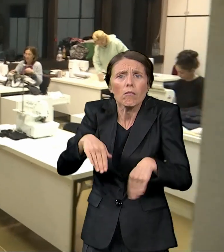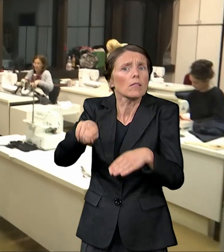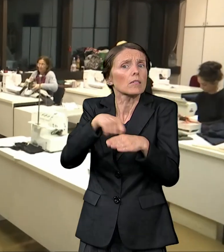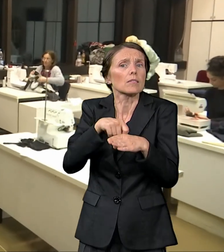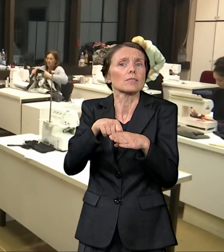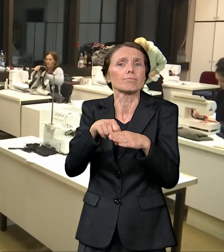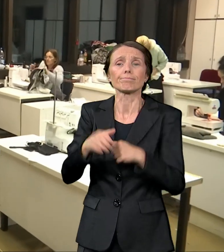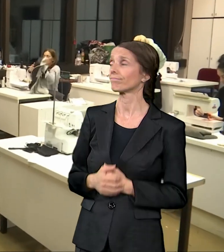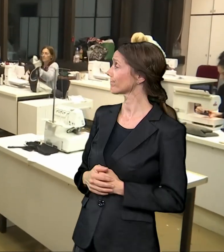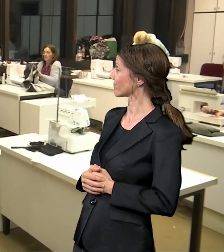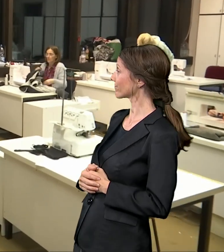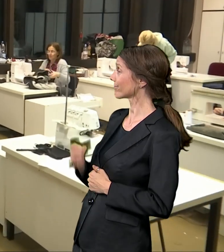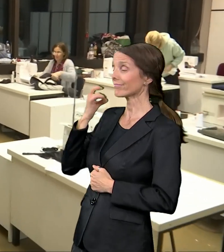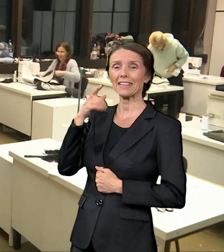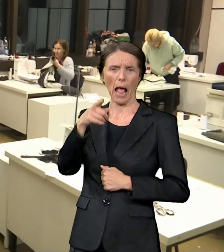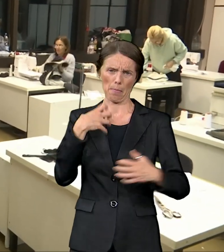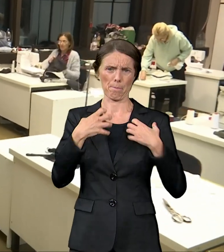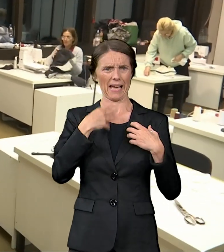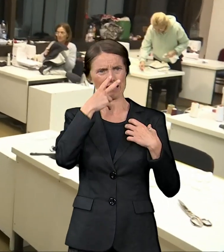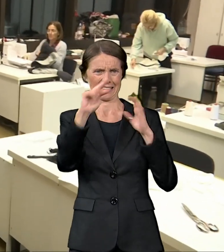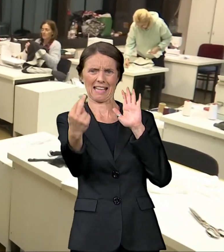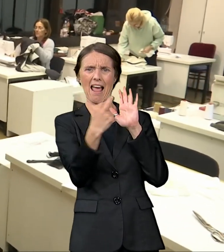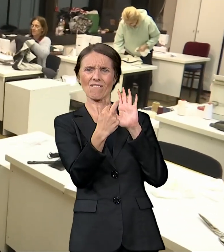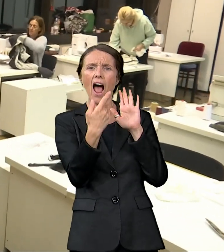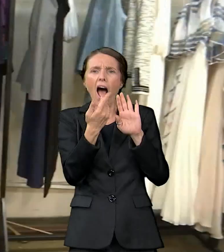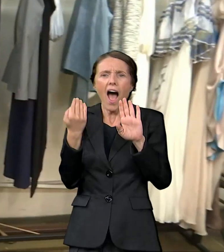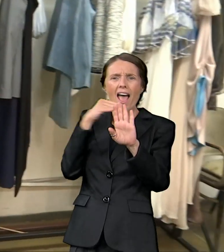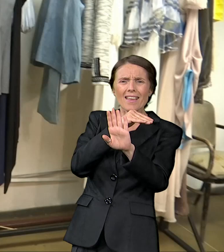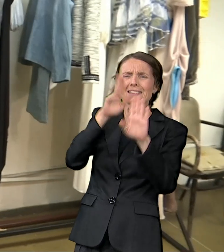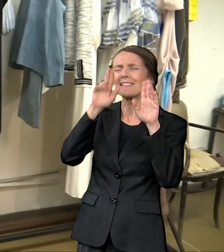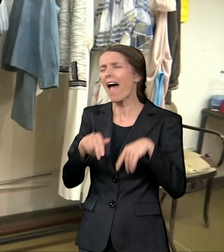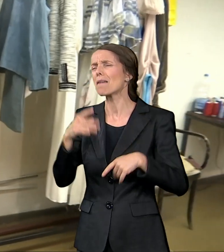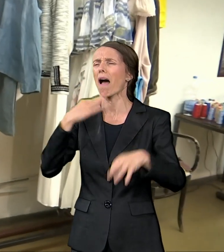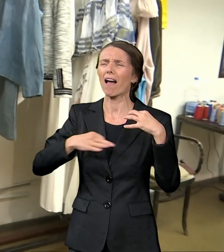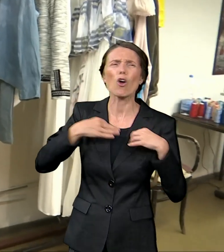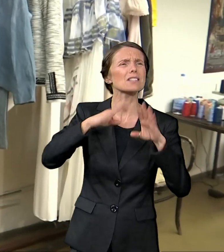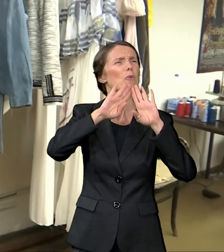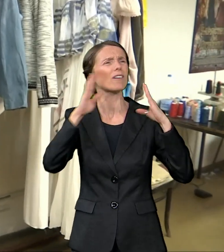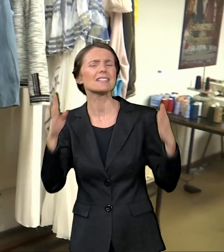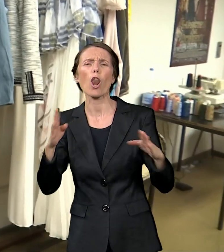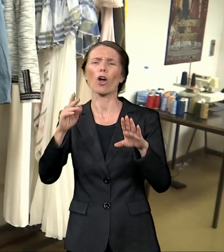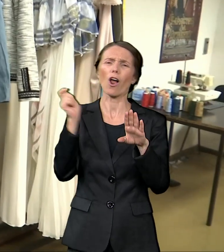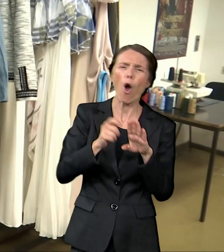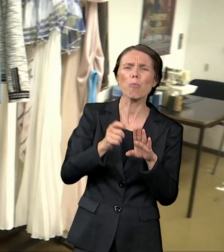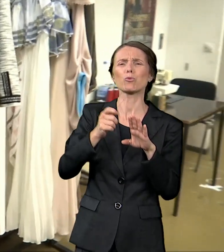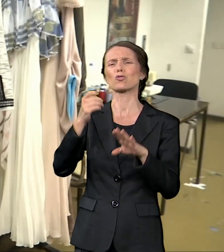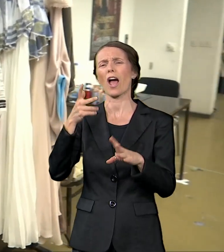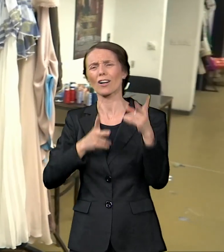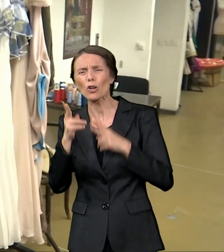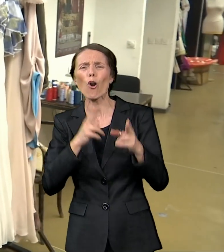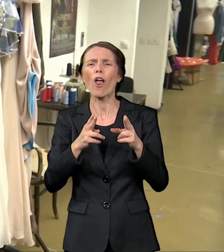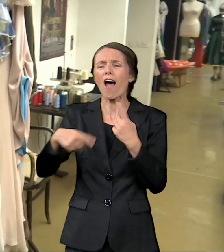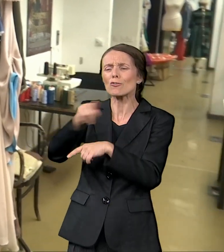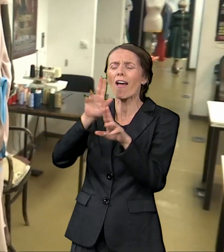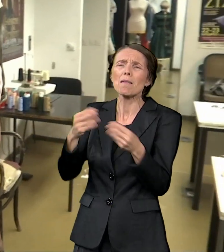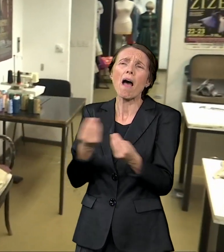pozorište scenografa, kostimografa, reditelja, krojača, obućara. Priče i anegdote nastale u radionicama ili na probama,